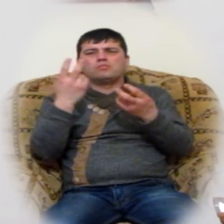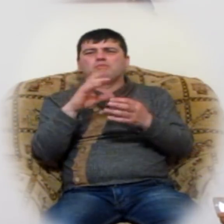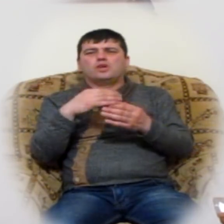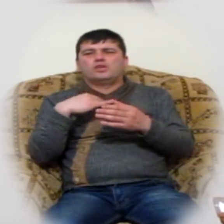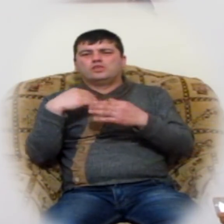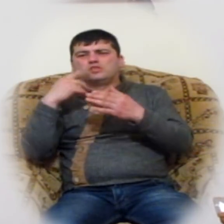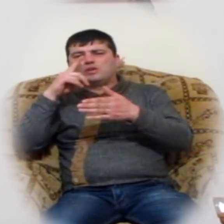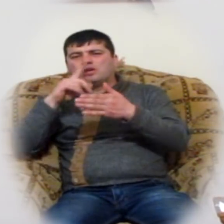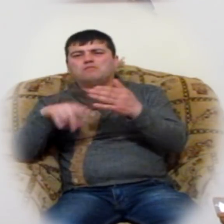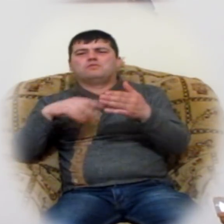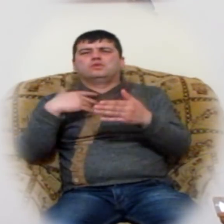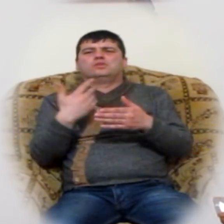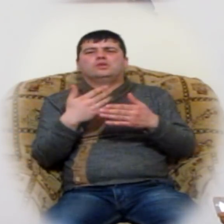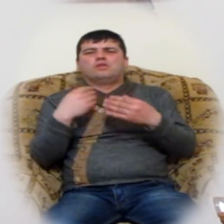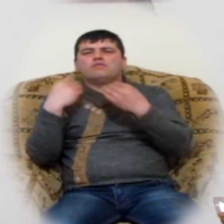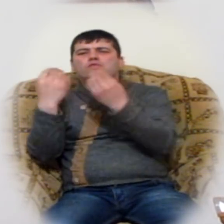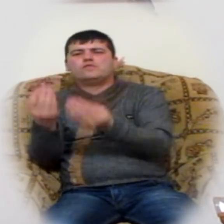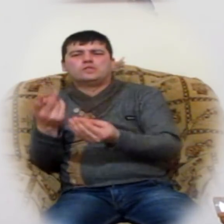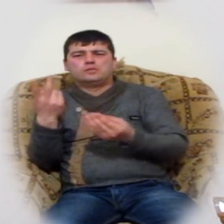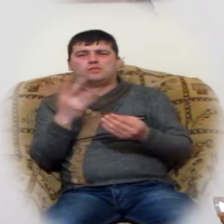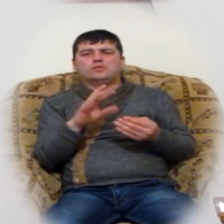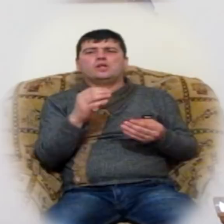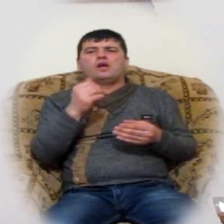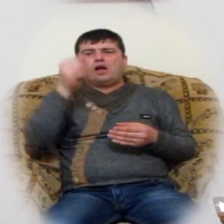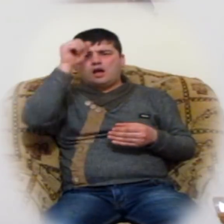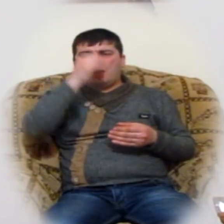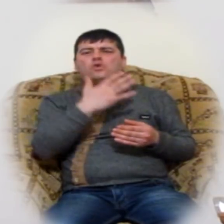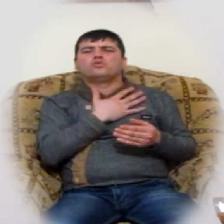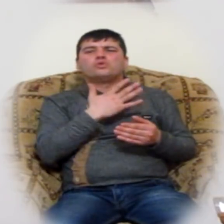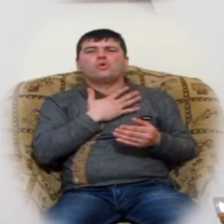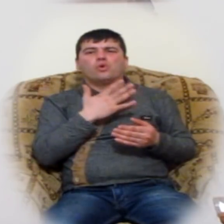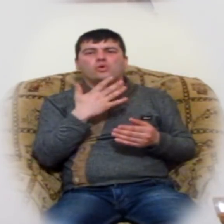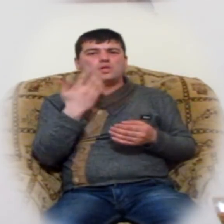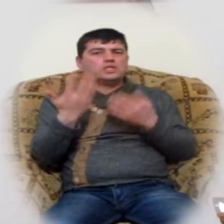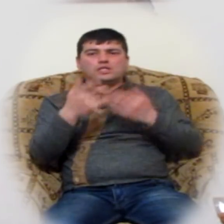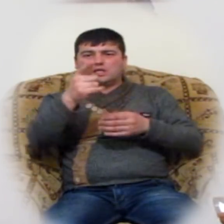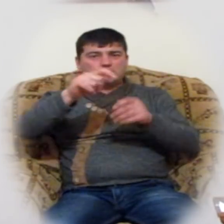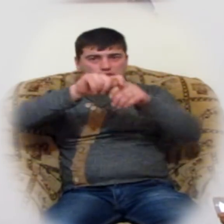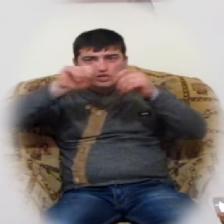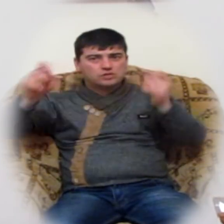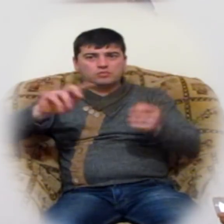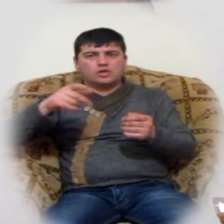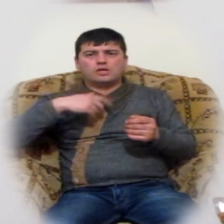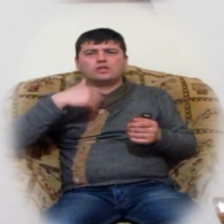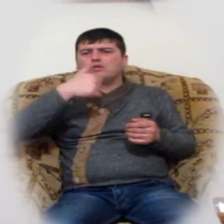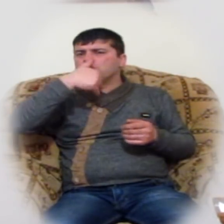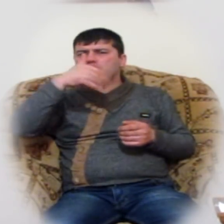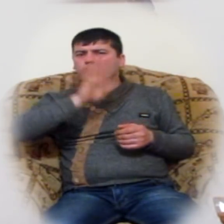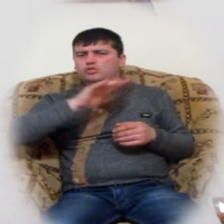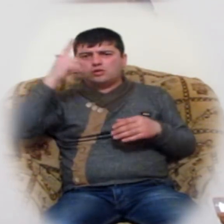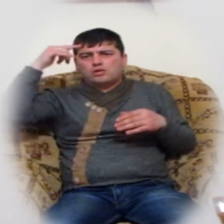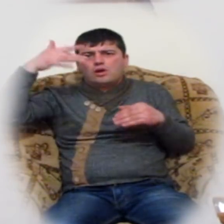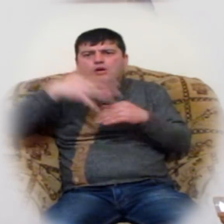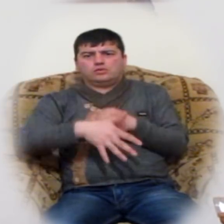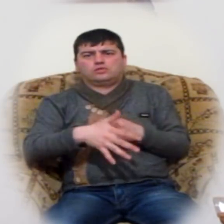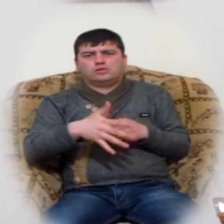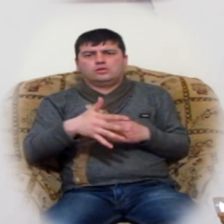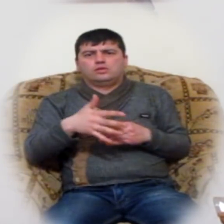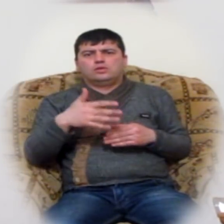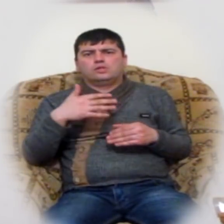Որով հետև աստսո հոգին, եթե չբացահայթի մեզ, մենք չենք կարահաս կնանք։ Անգամ, ե